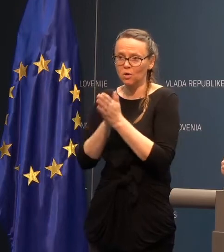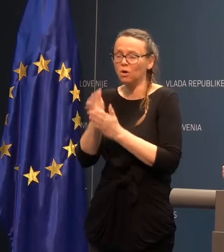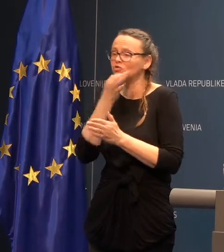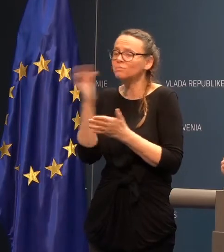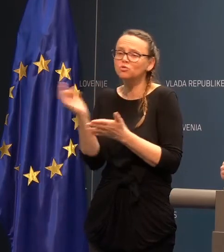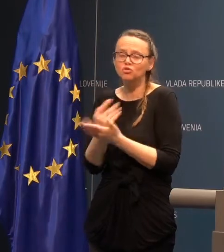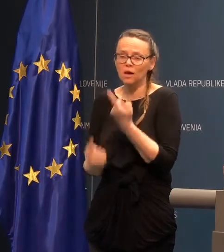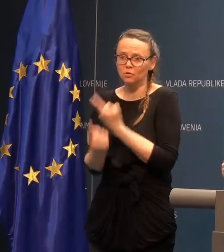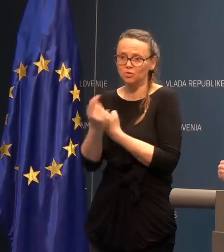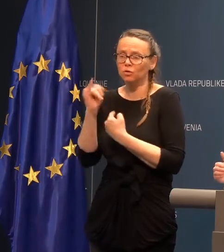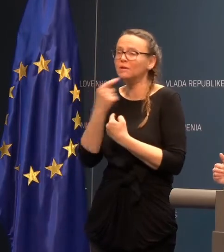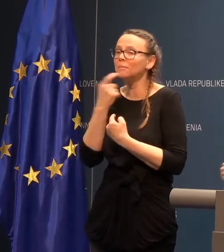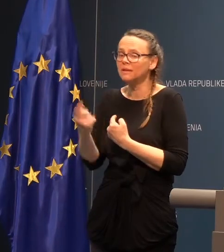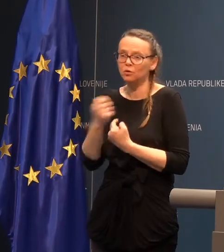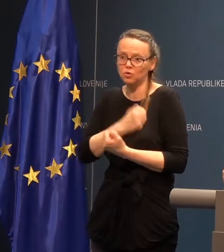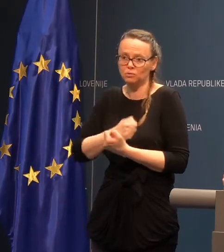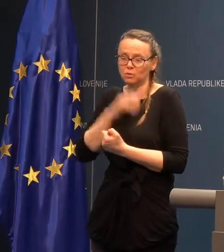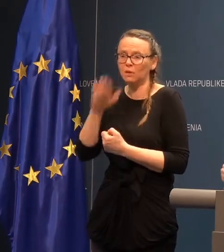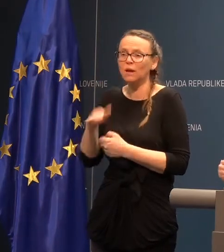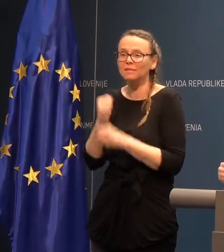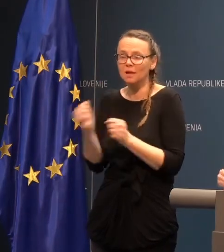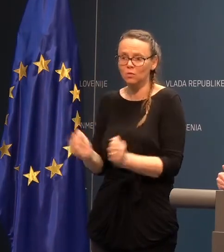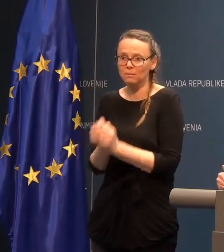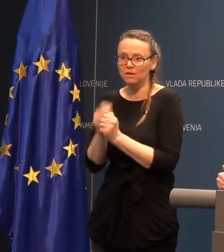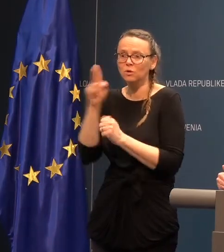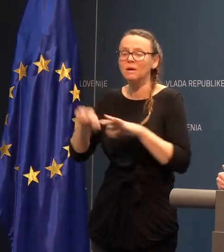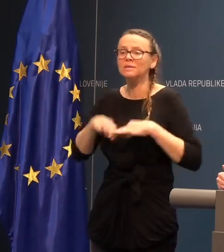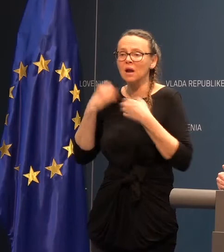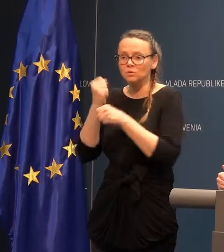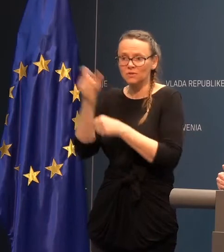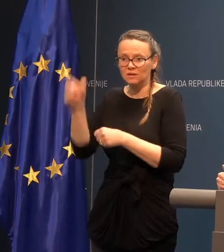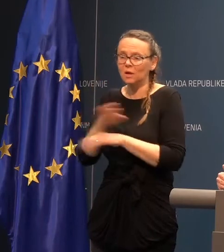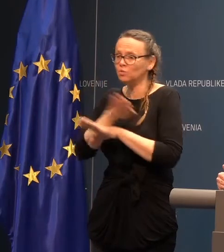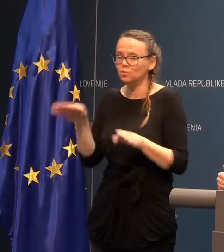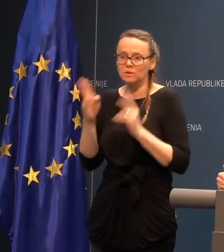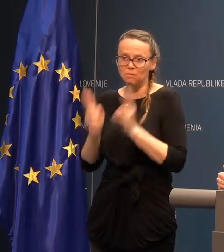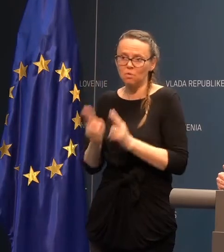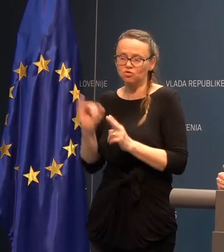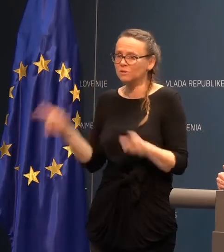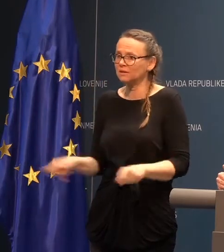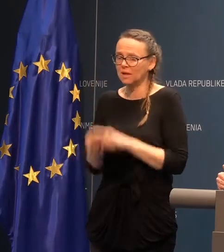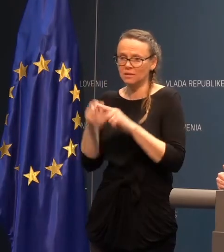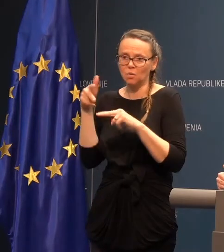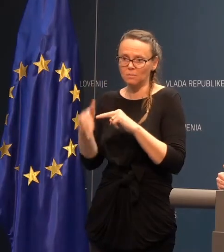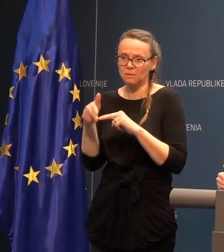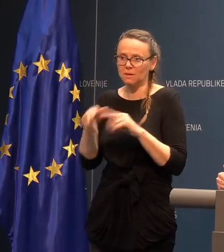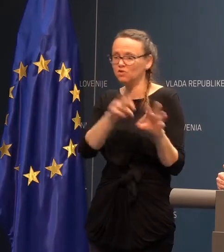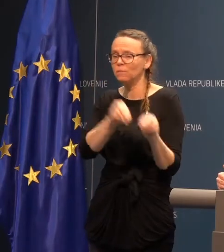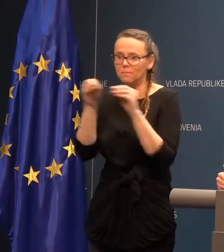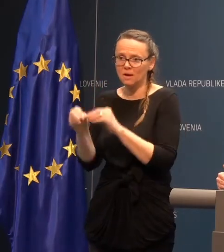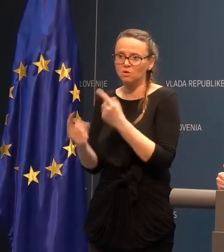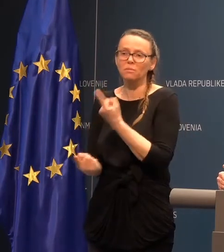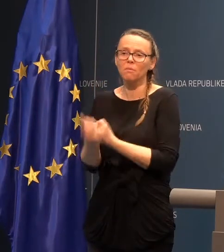stučajno zgodilo, da bi nam nekdo zboljel na delovnem mestu, ima zdravstveni delavec vse možnosti, da takoj prepreči prenost